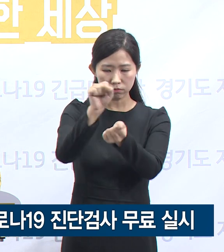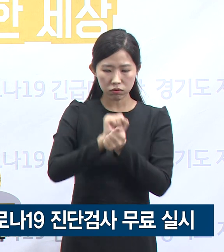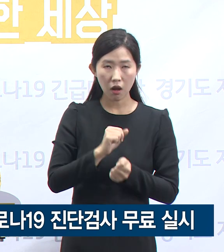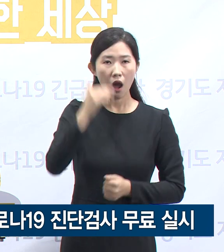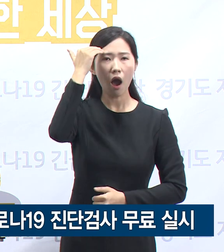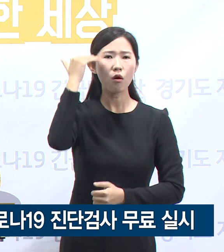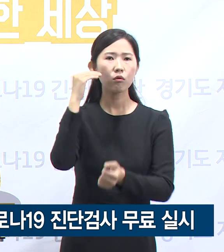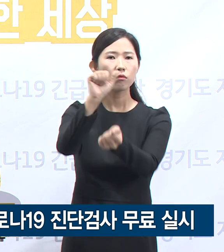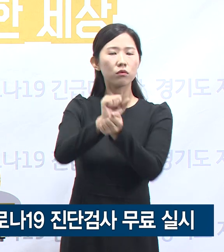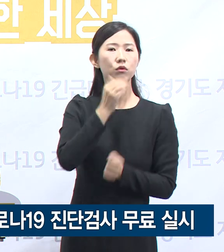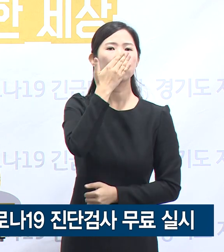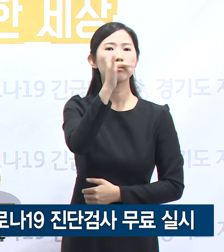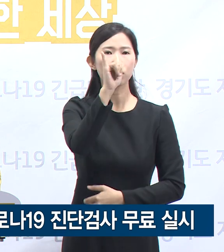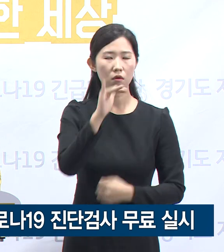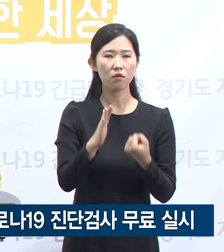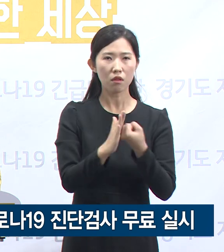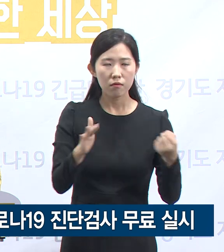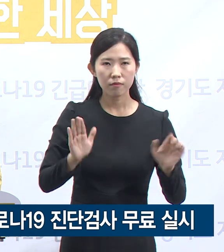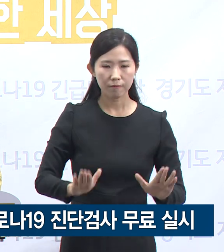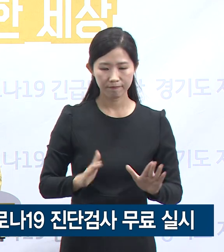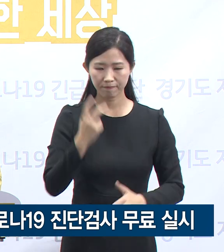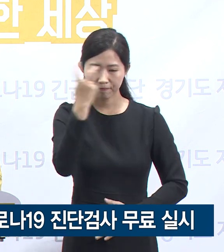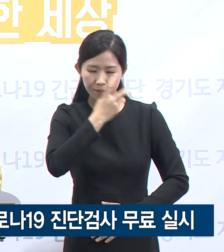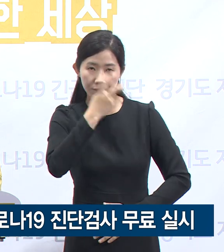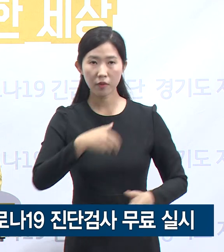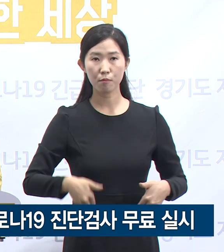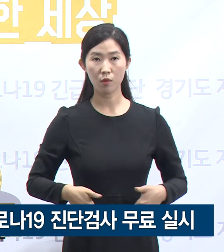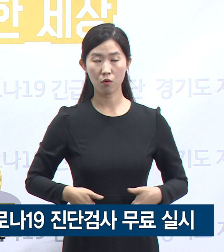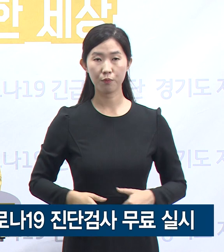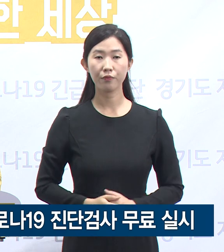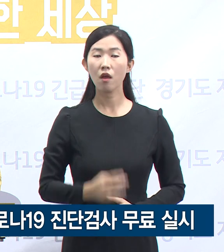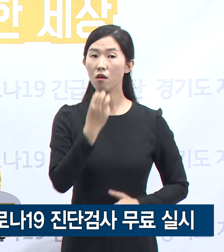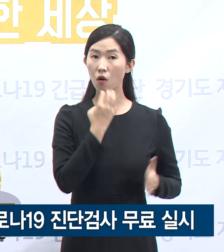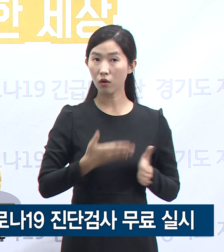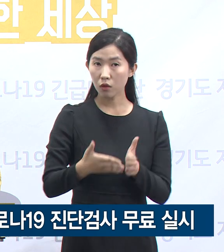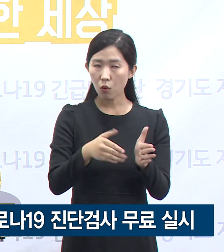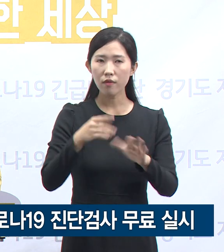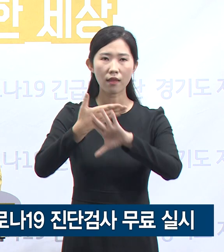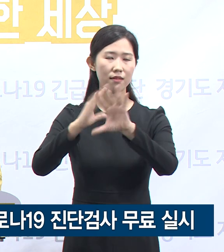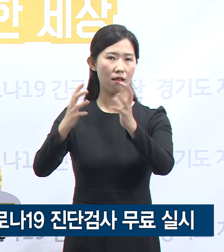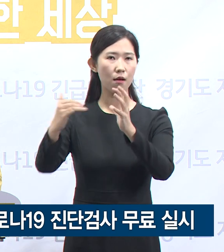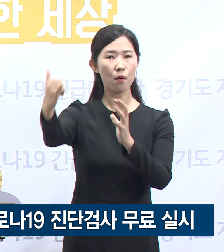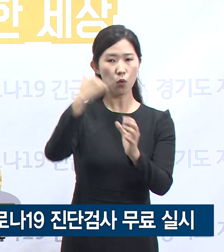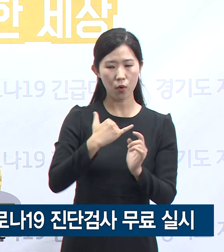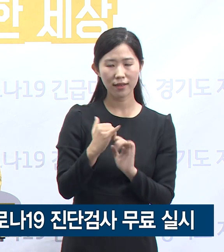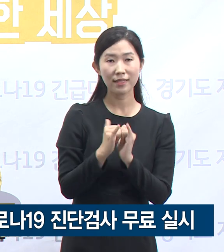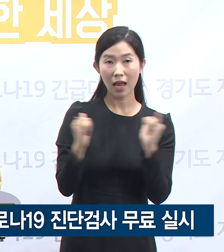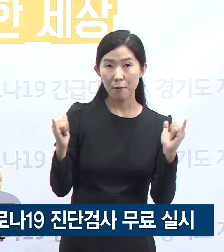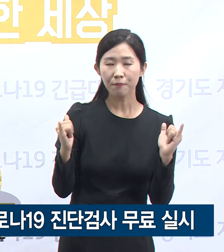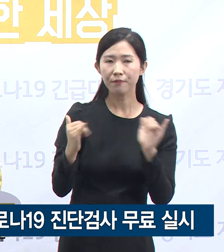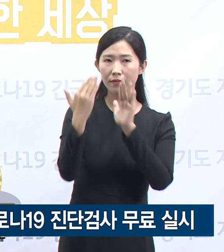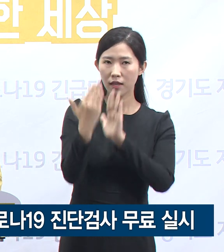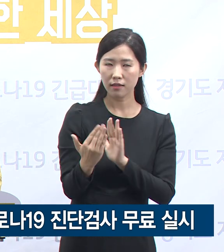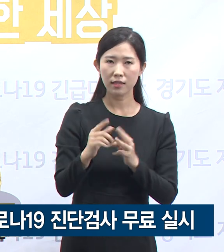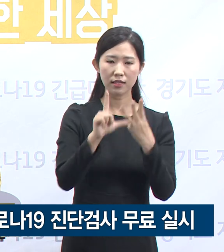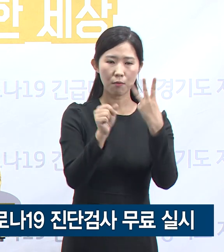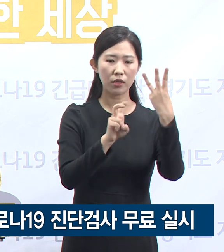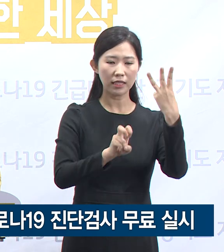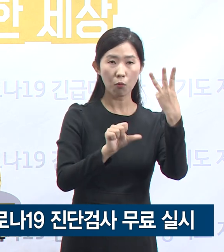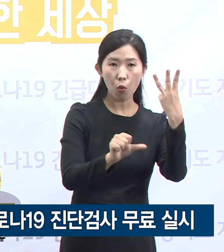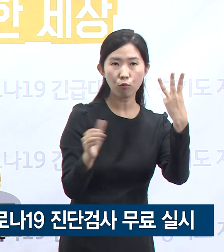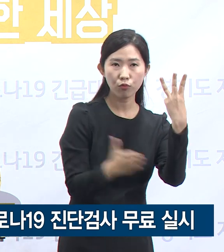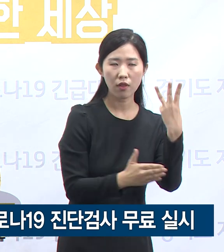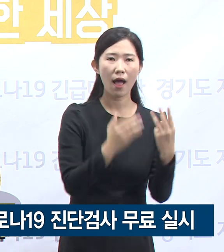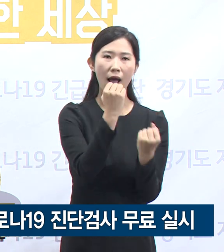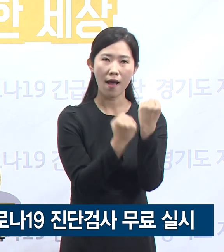강화할 필요성이 있습니다. 이에 경기도는 해외에서 입국하는 도민을 대상으로 3월 25일부터 안내 및